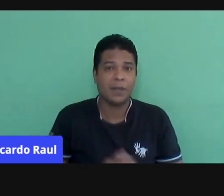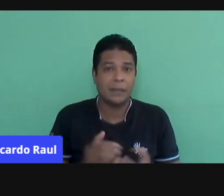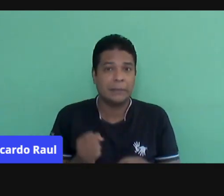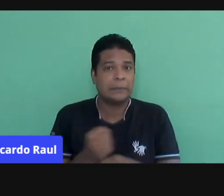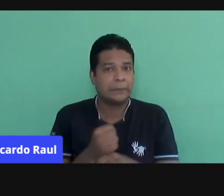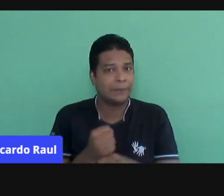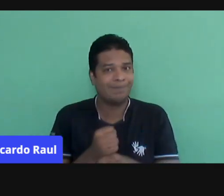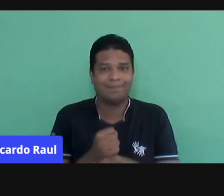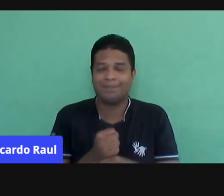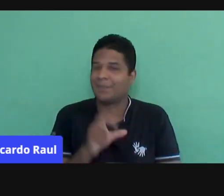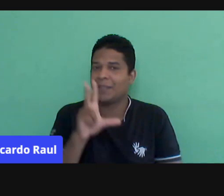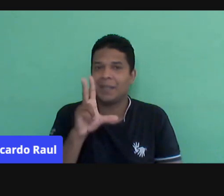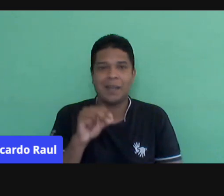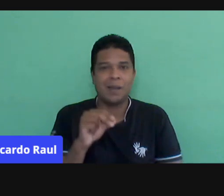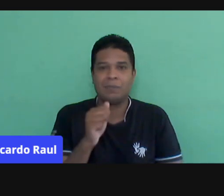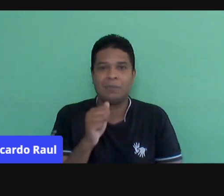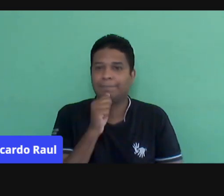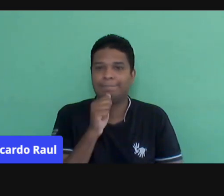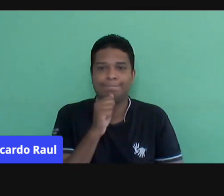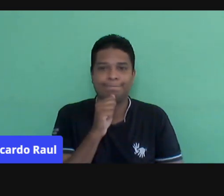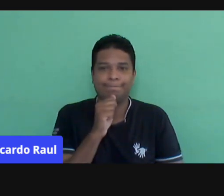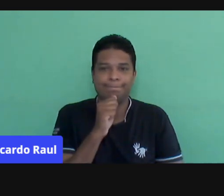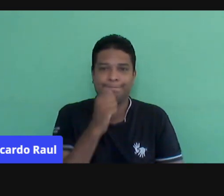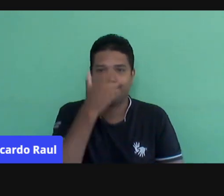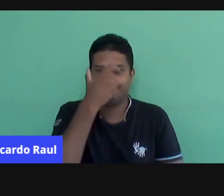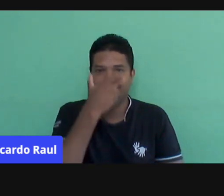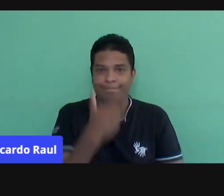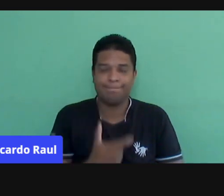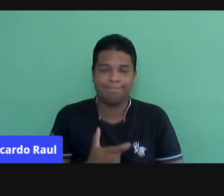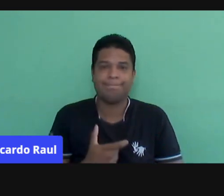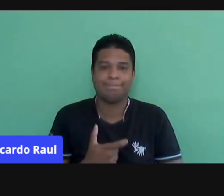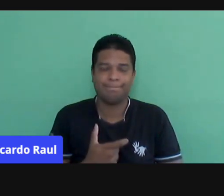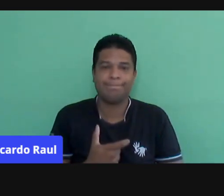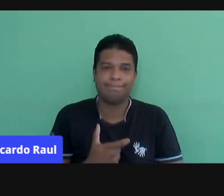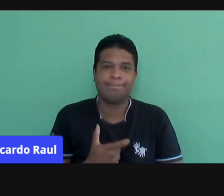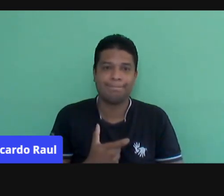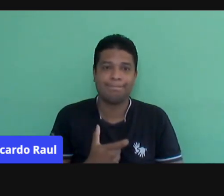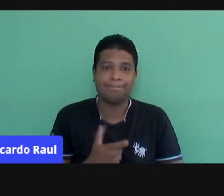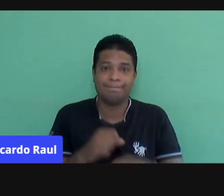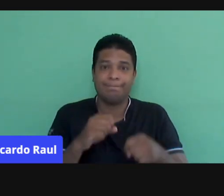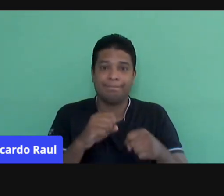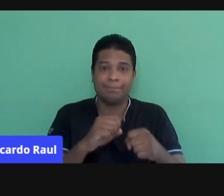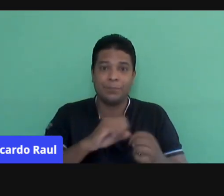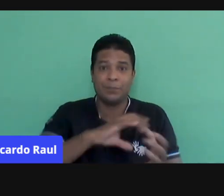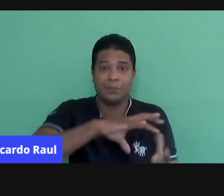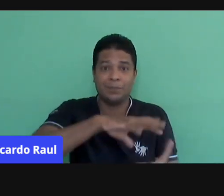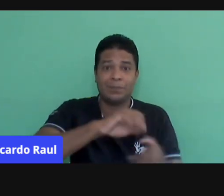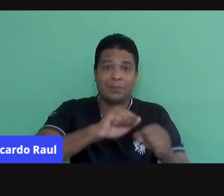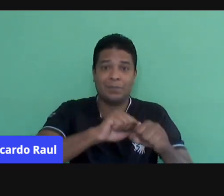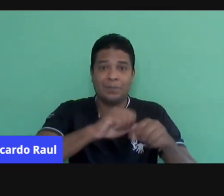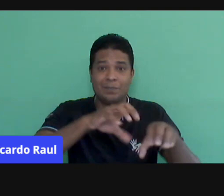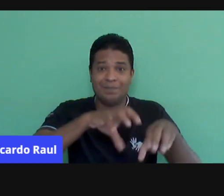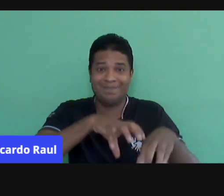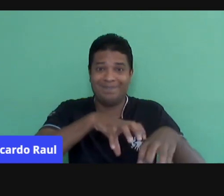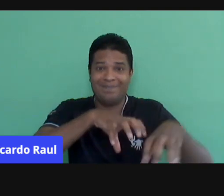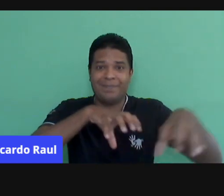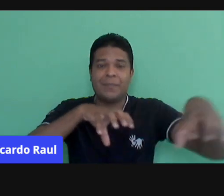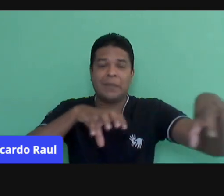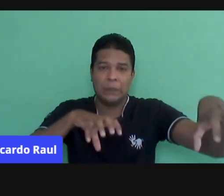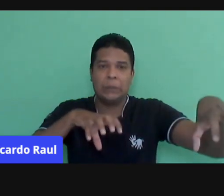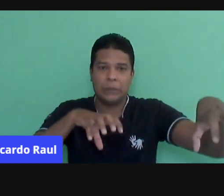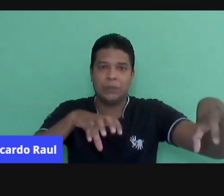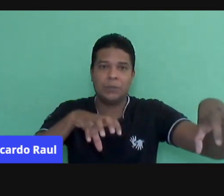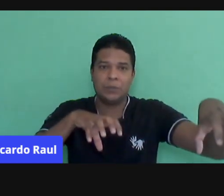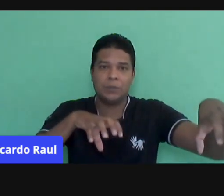Nós temos um momento totalmente de ensino remoto emergencial. Eu preciso fazer com que o meu aluno,